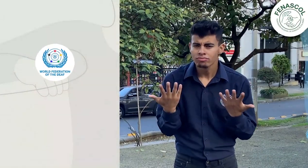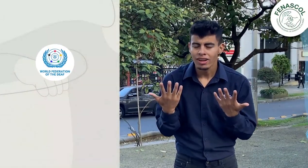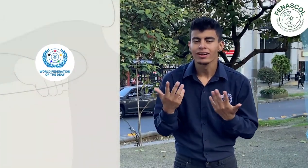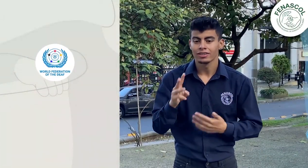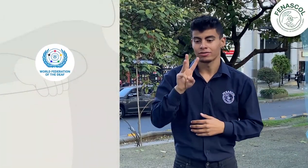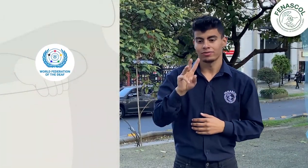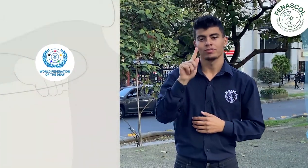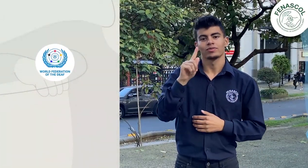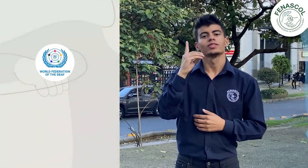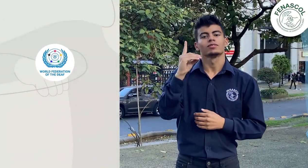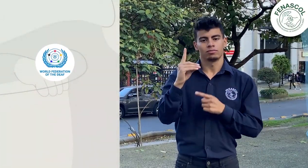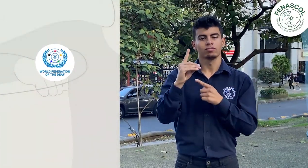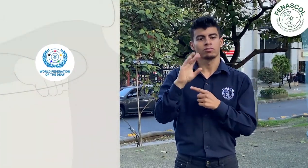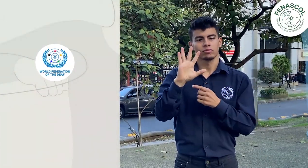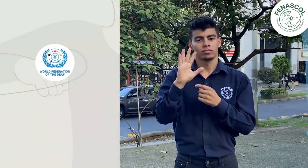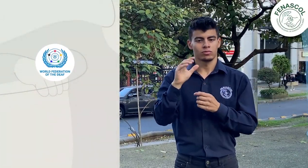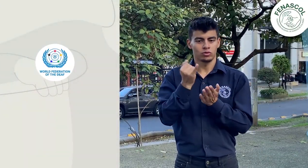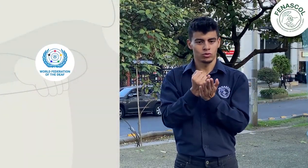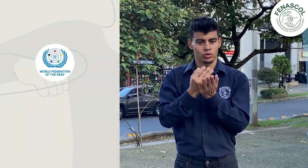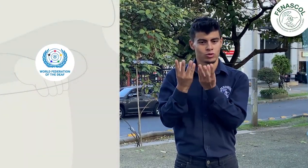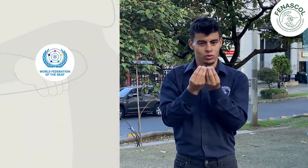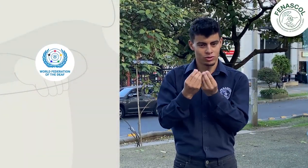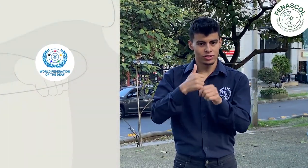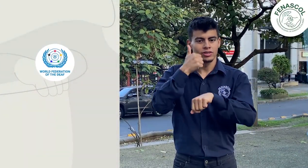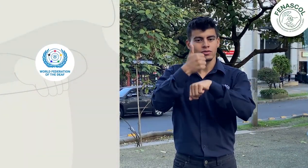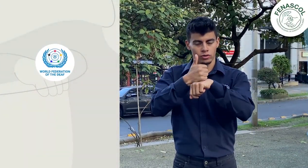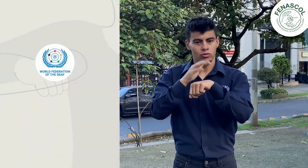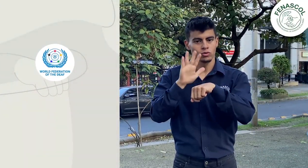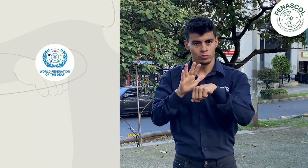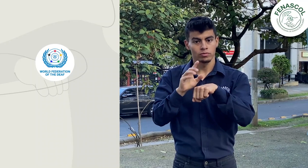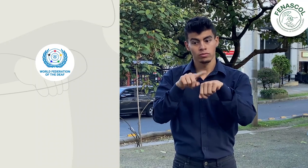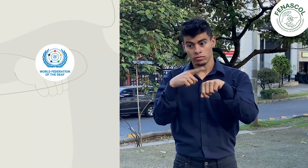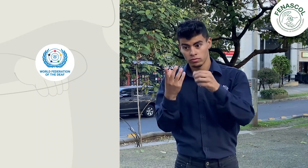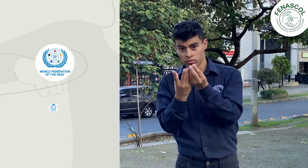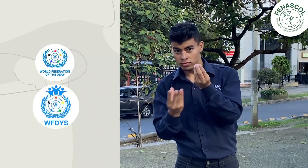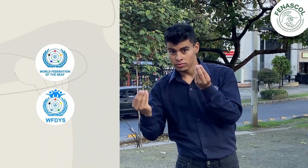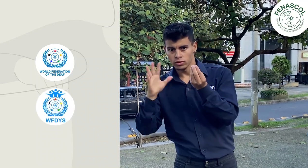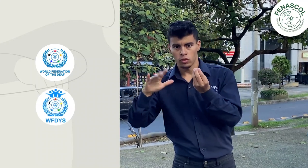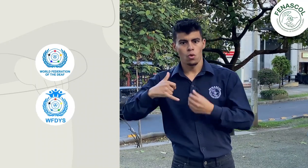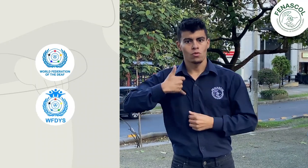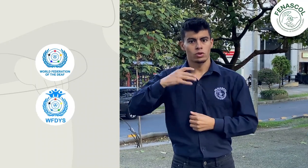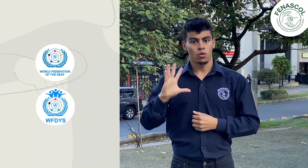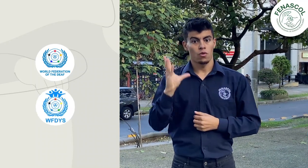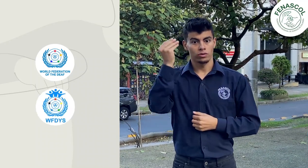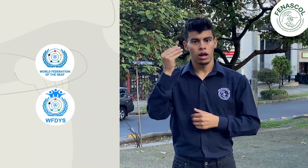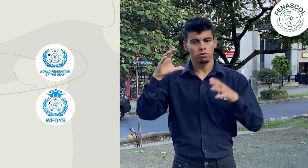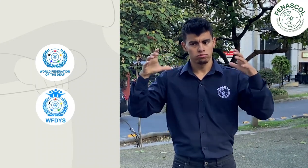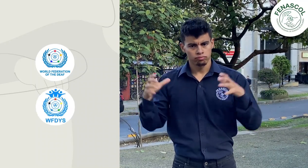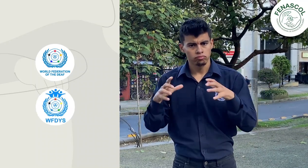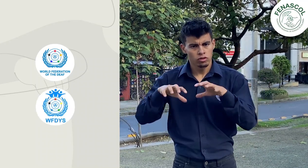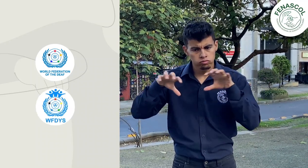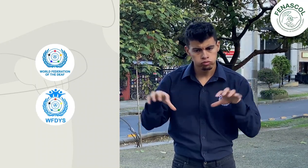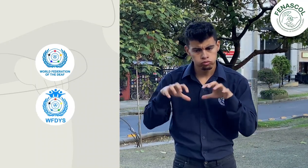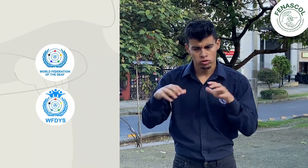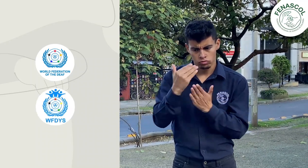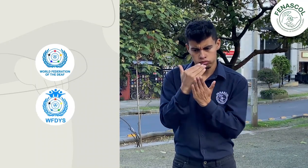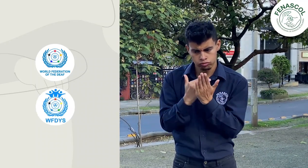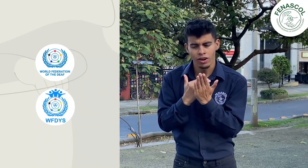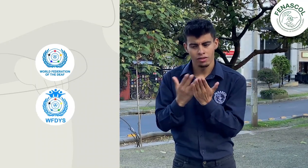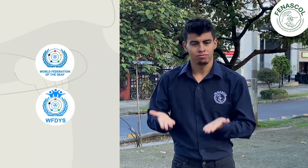Directiva de la WFD y de la WFD Sección Jóvenes? Este evento está programado para el